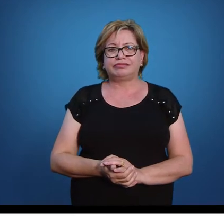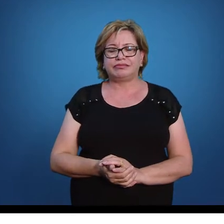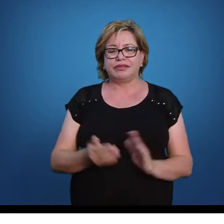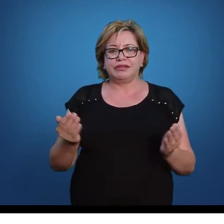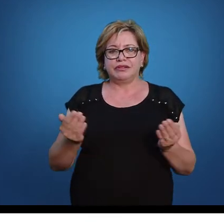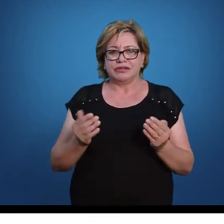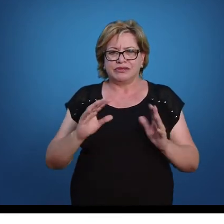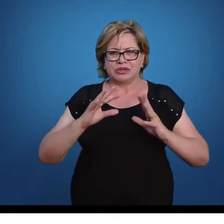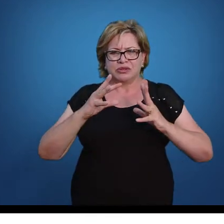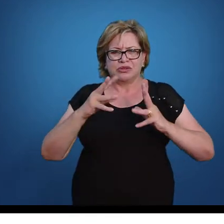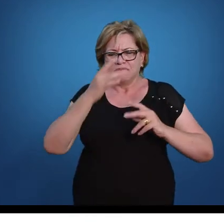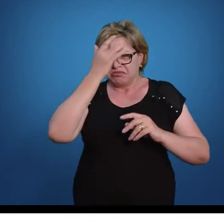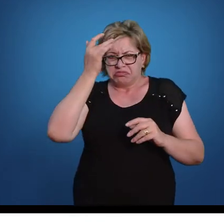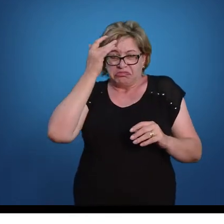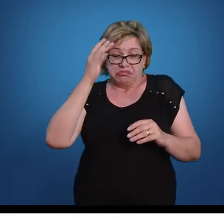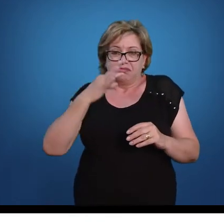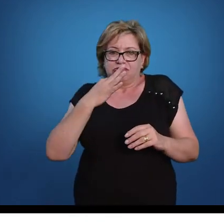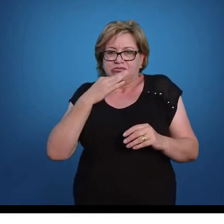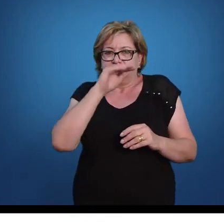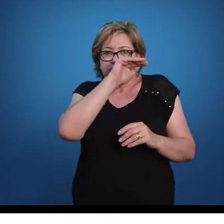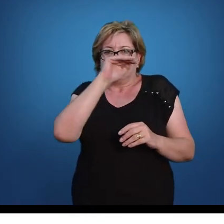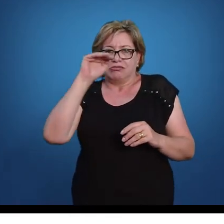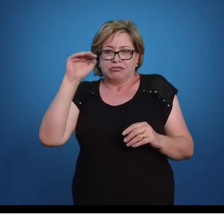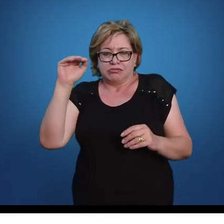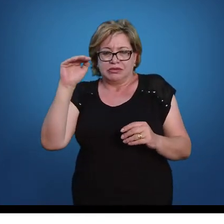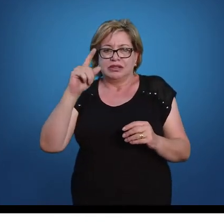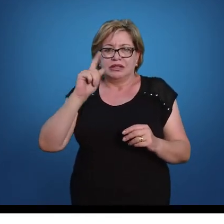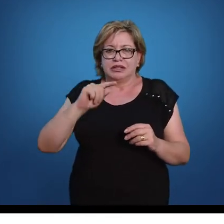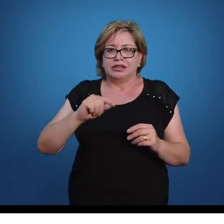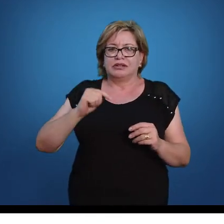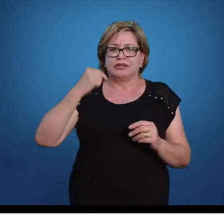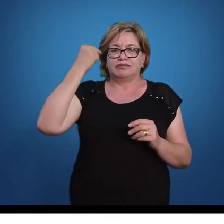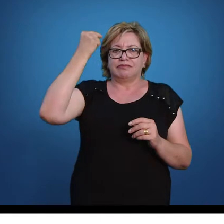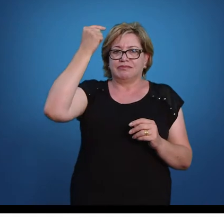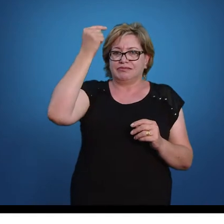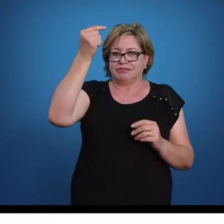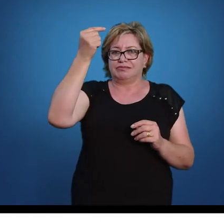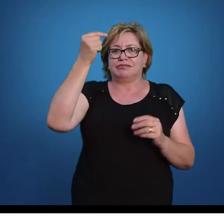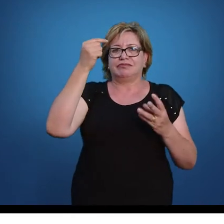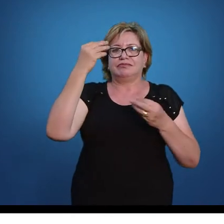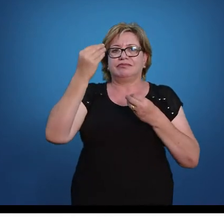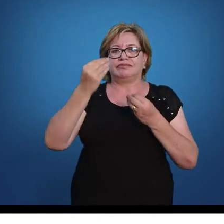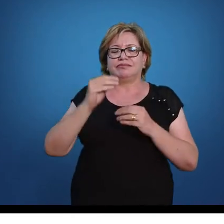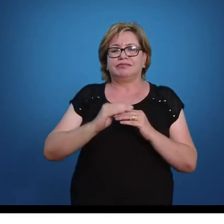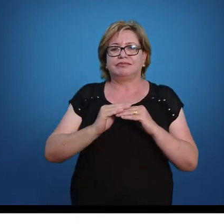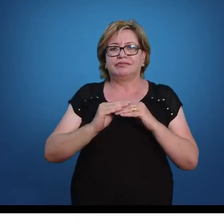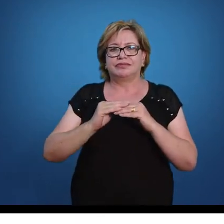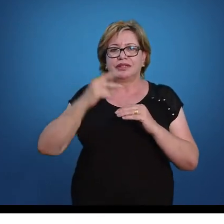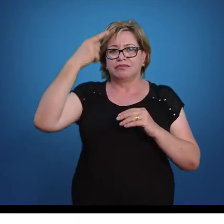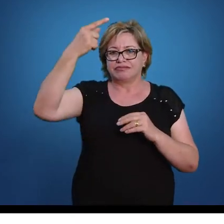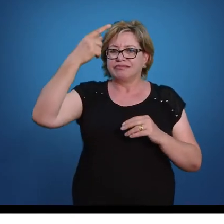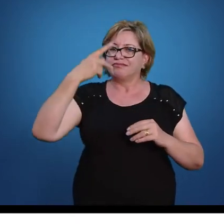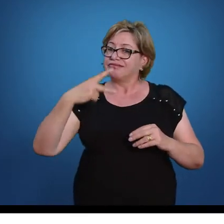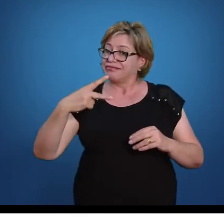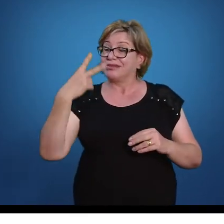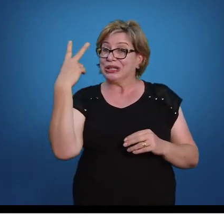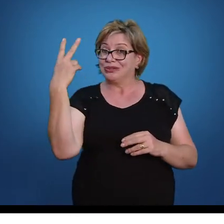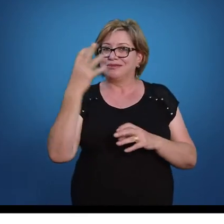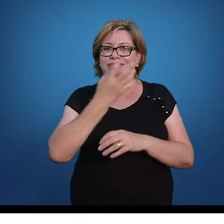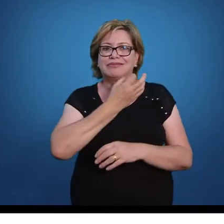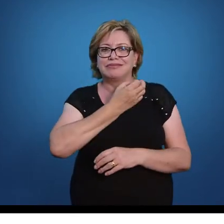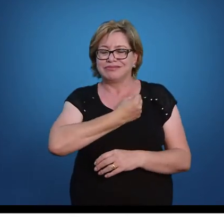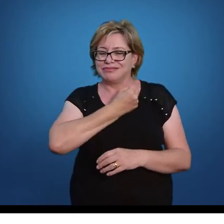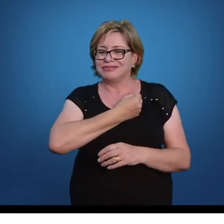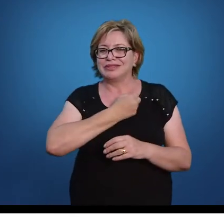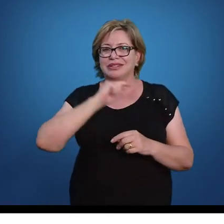Então, todo mundo conhece uma fração. Ela vai ser composta aqui por dois números, a parte